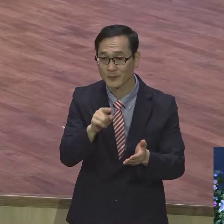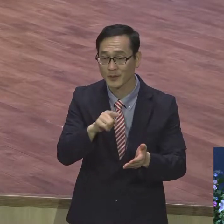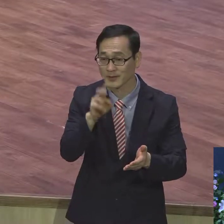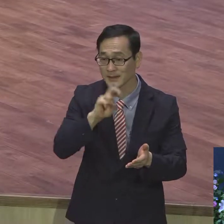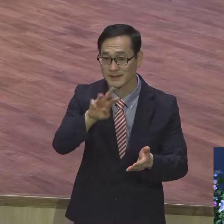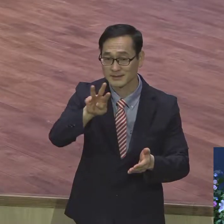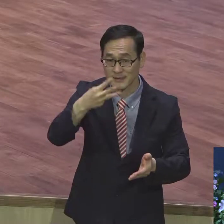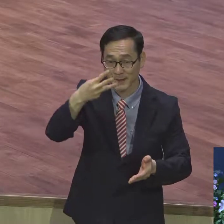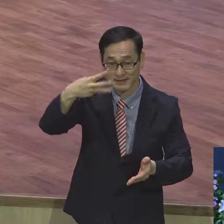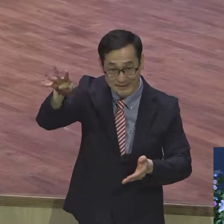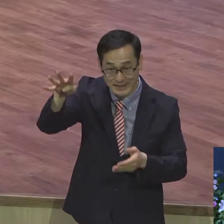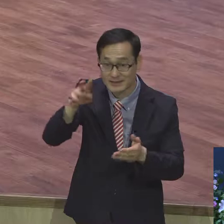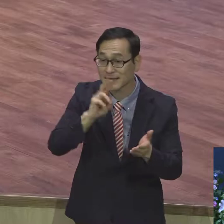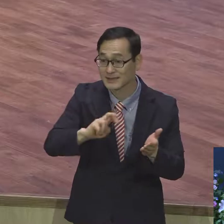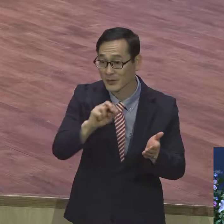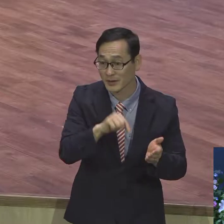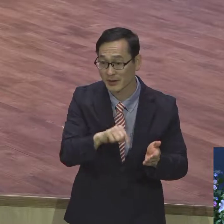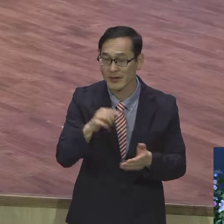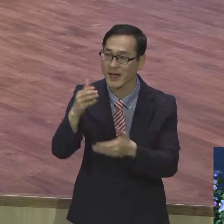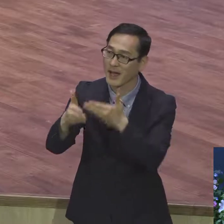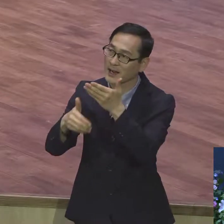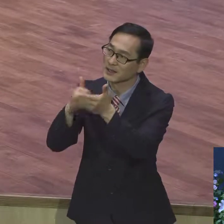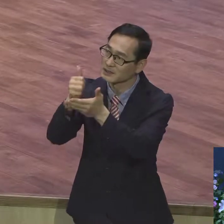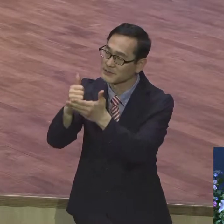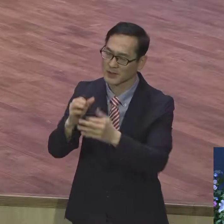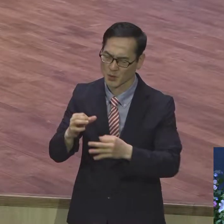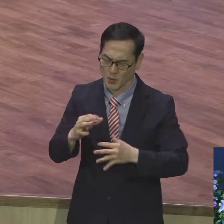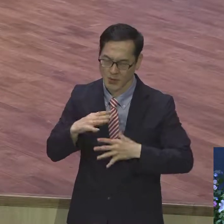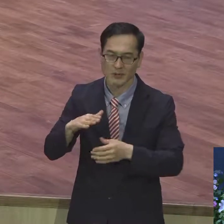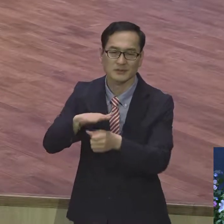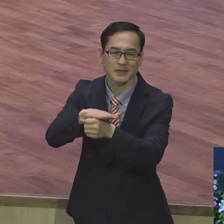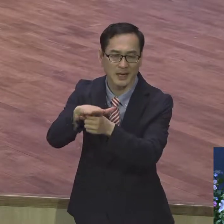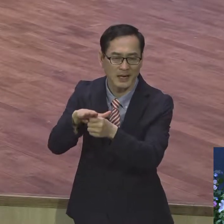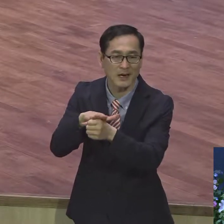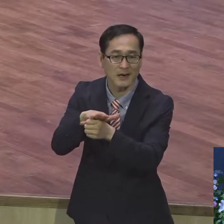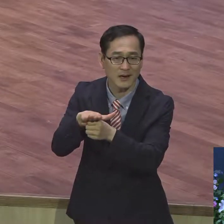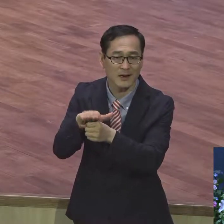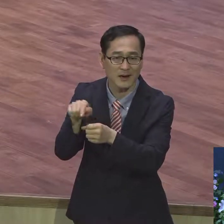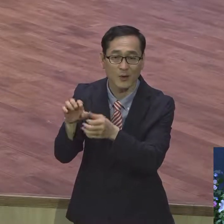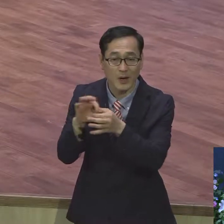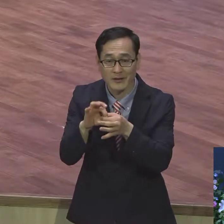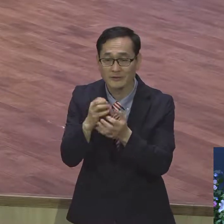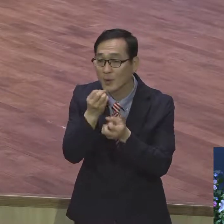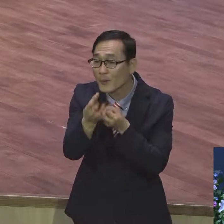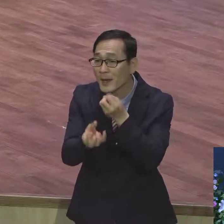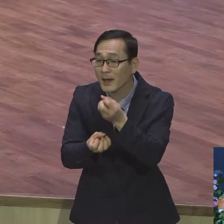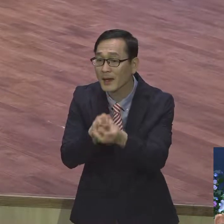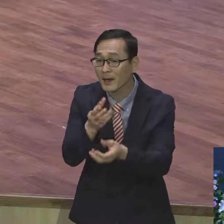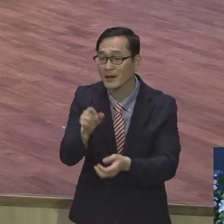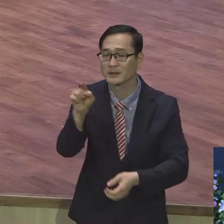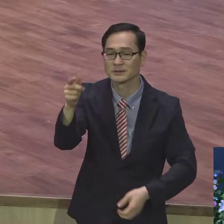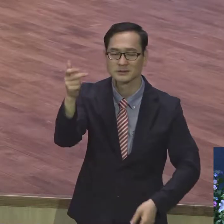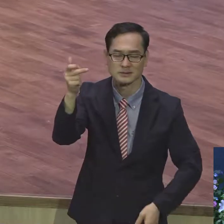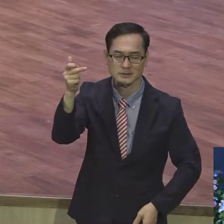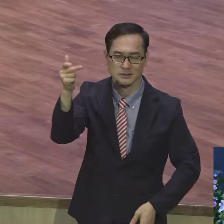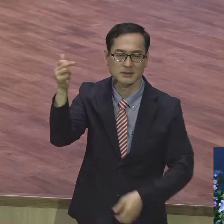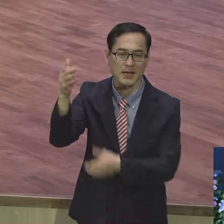하나님의 그 놀라운 사랑에 대해서 그렇게 고백합니다. 그 크신 하나님의 사랑